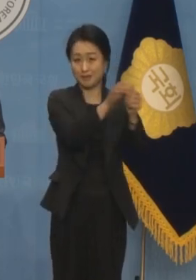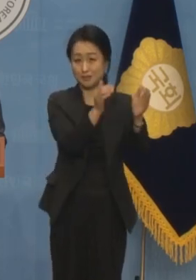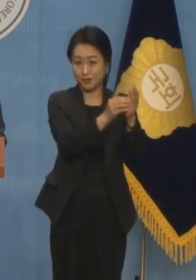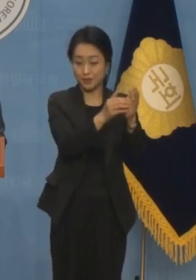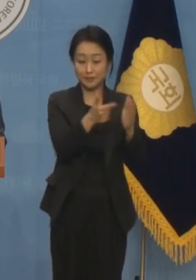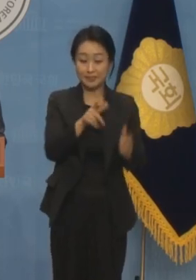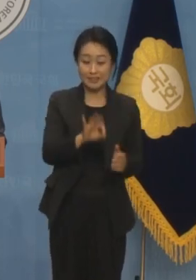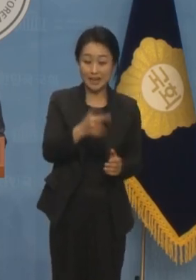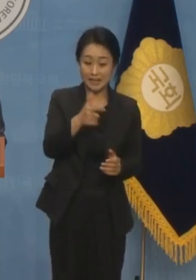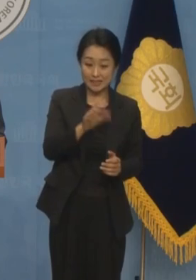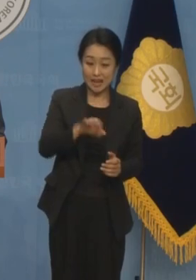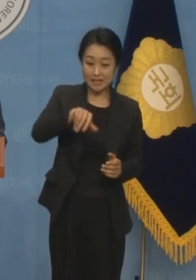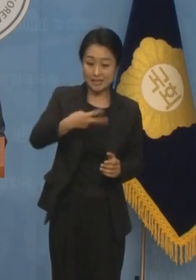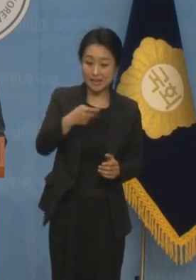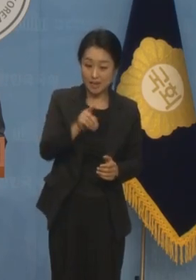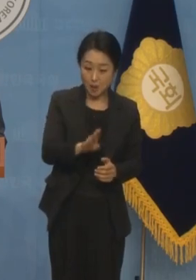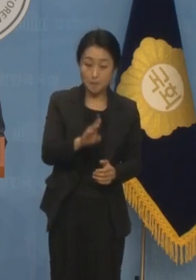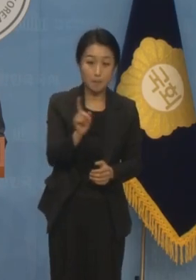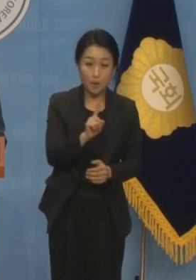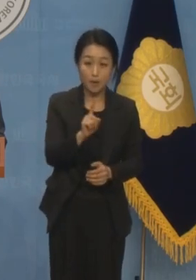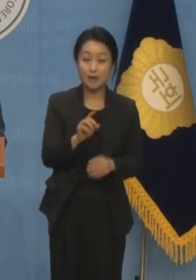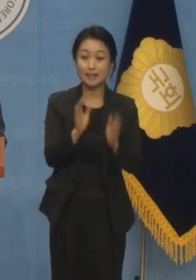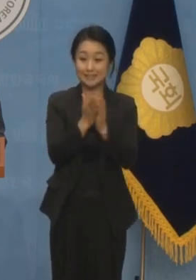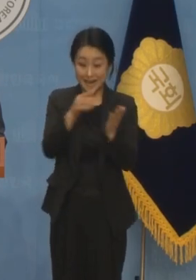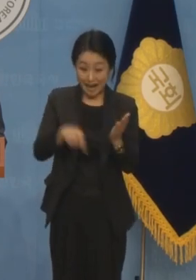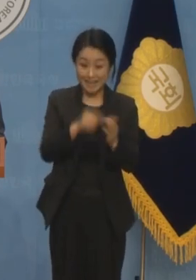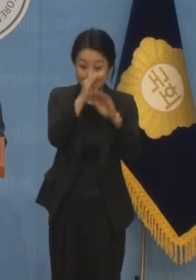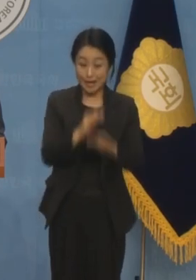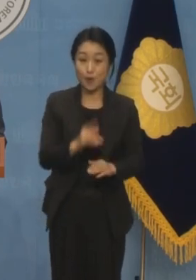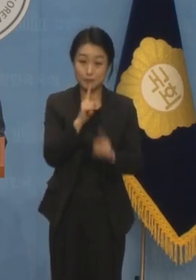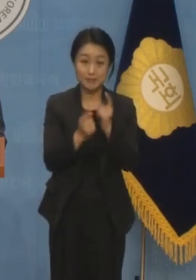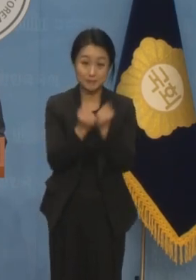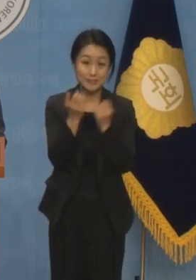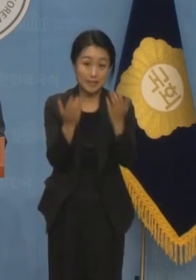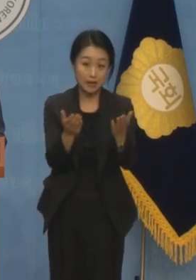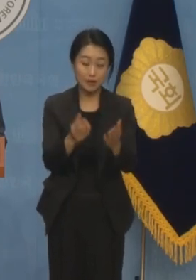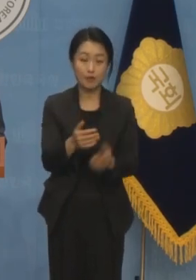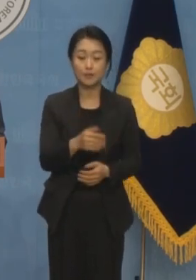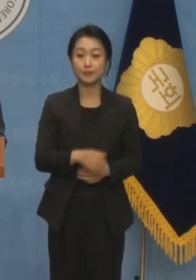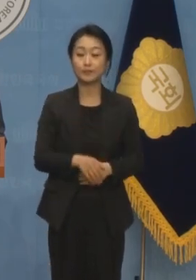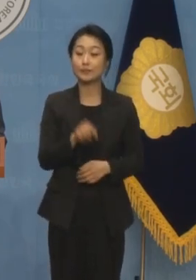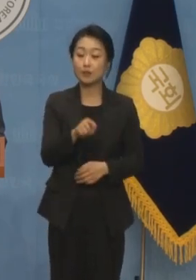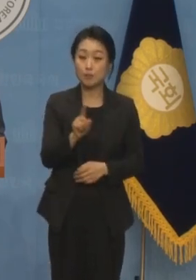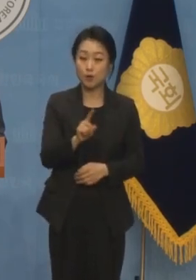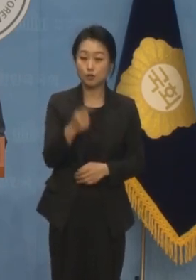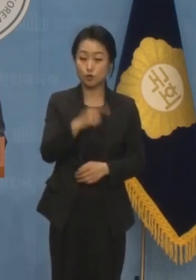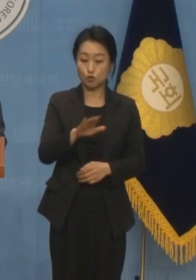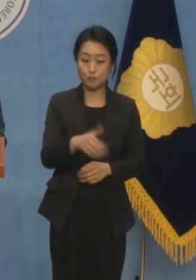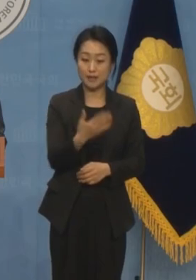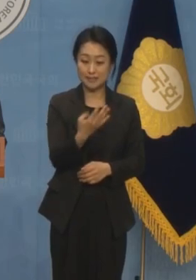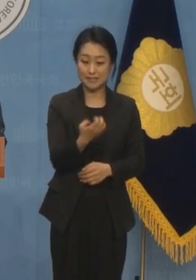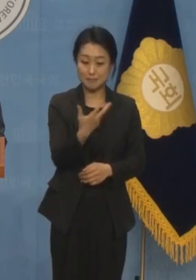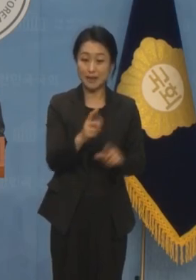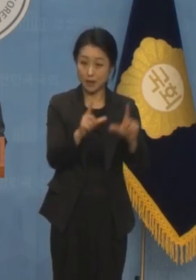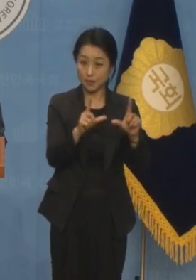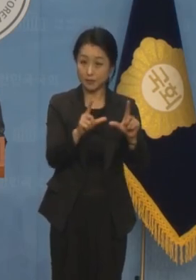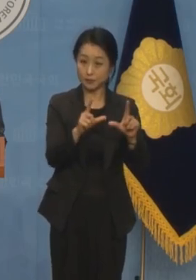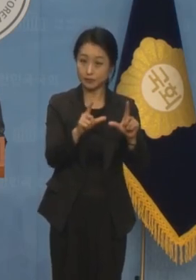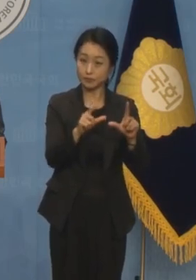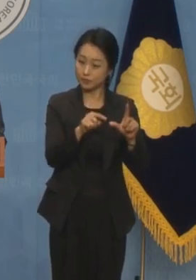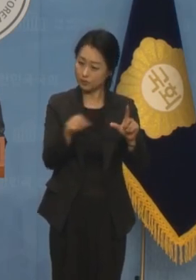낭랑클럽은 이 책 안에 있는 내용을 말씀드리겠습니다. 낭랑클럽은 1948년 또는